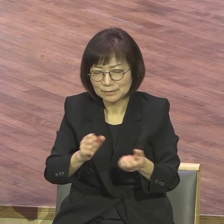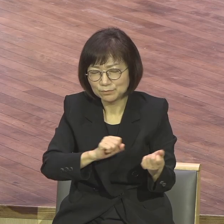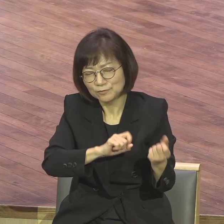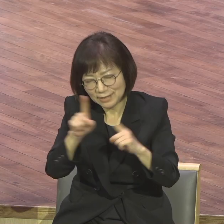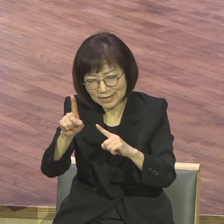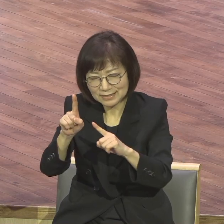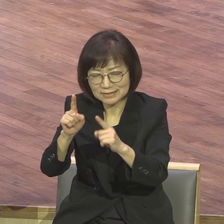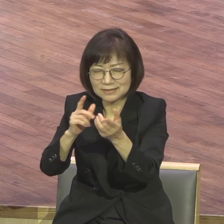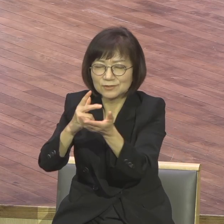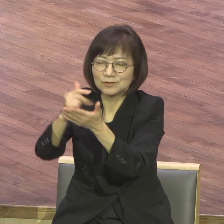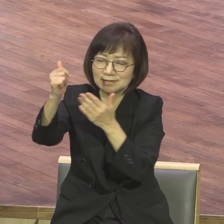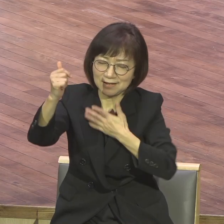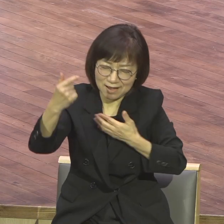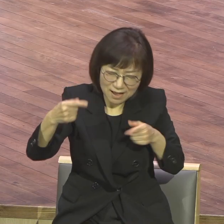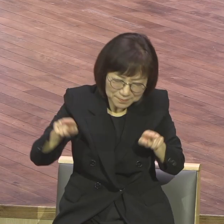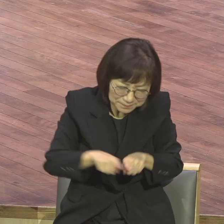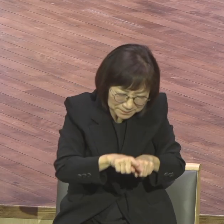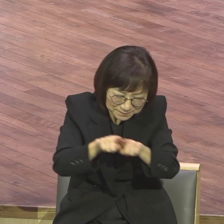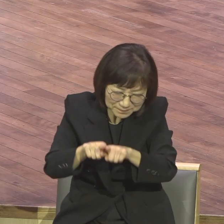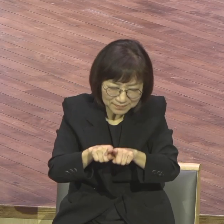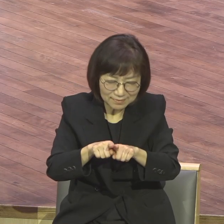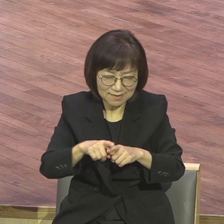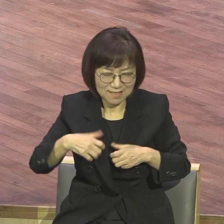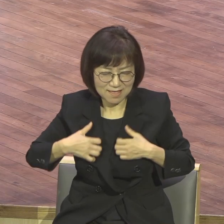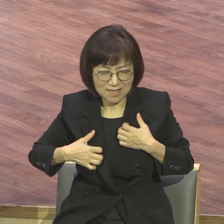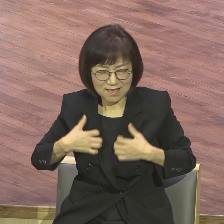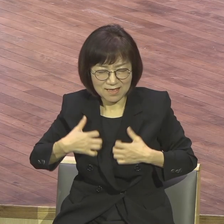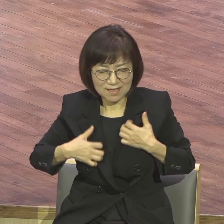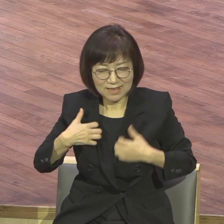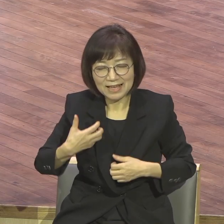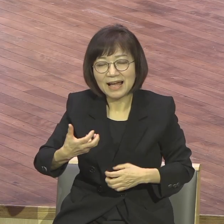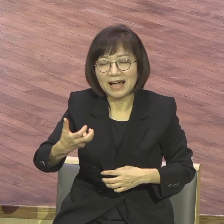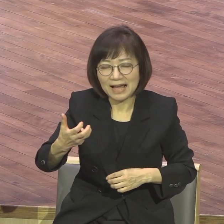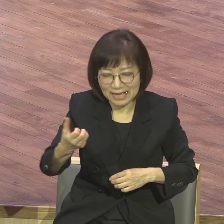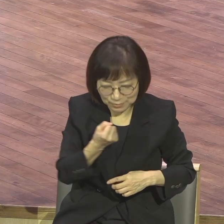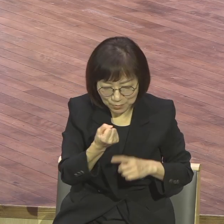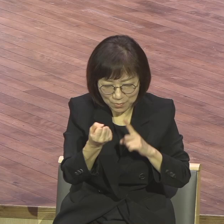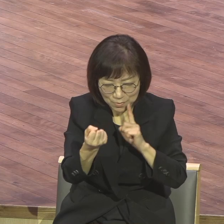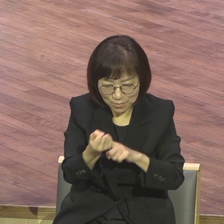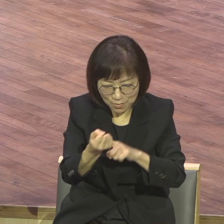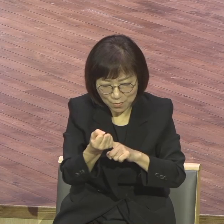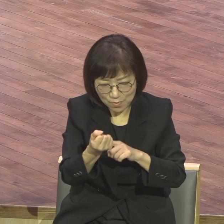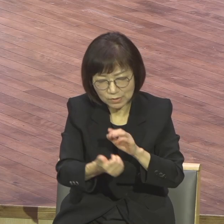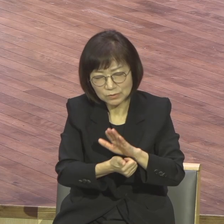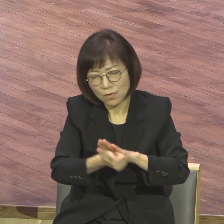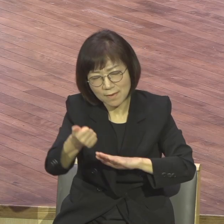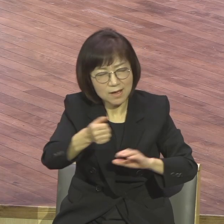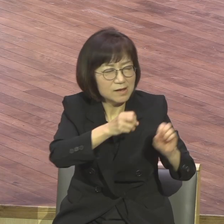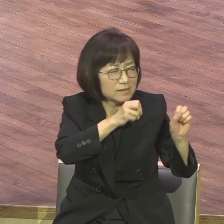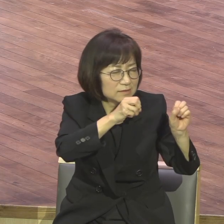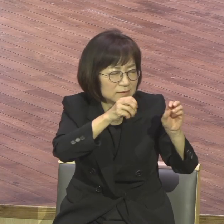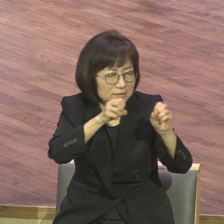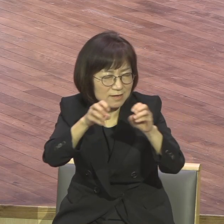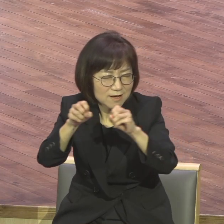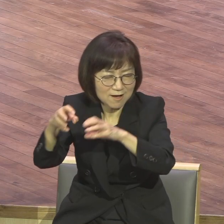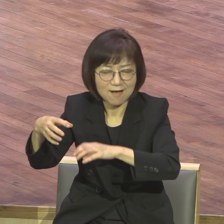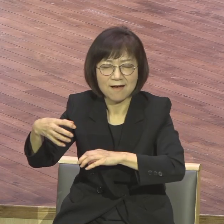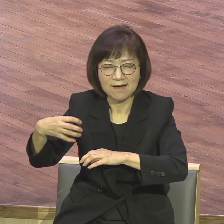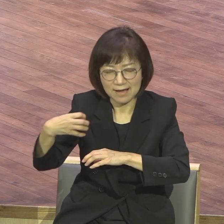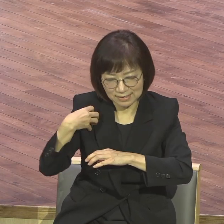함께 동행하며 함께 누리면서 이 사실을 증거하는 전도자의 삶을 살게 하야 주옵사사